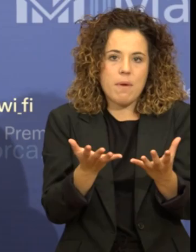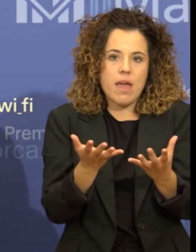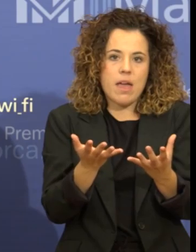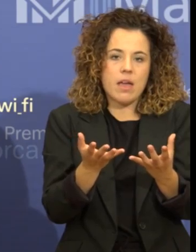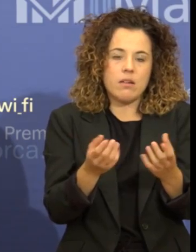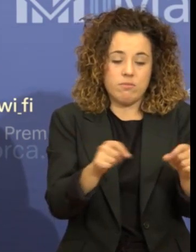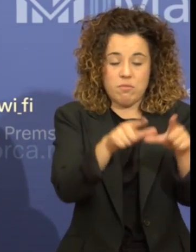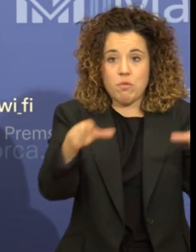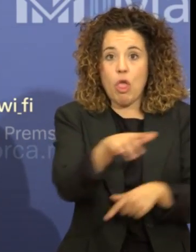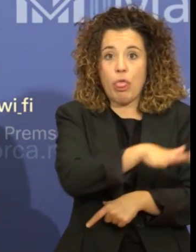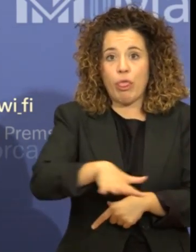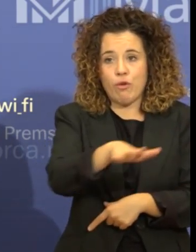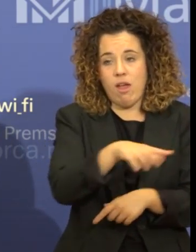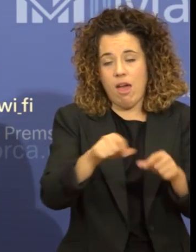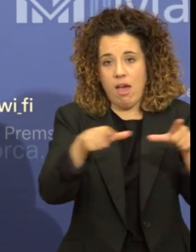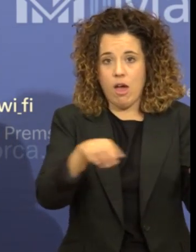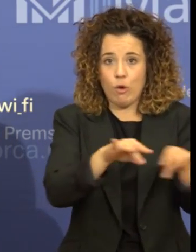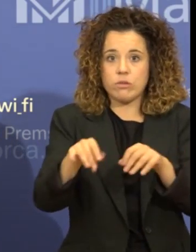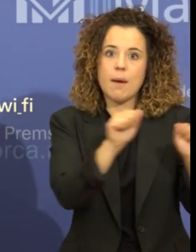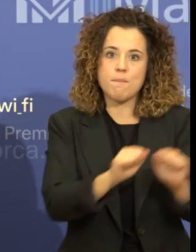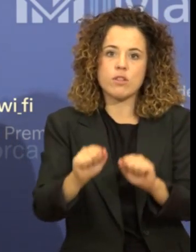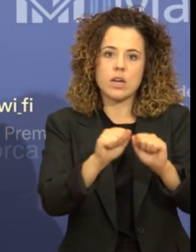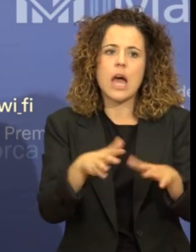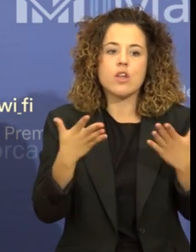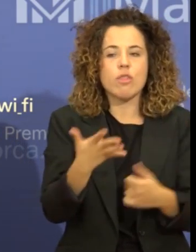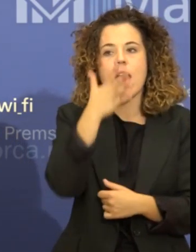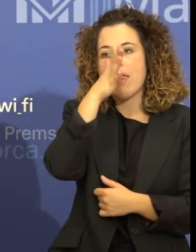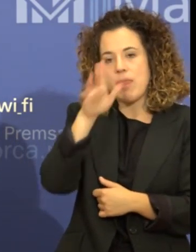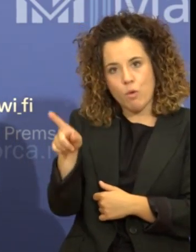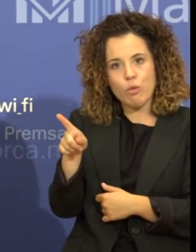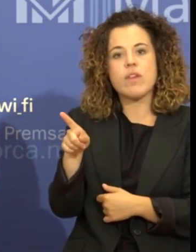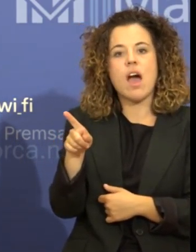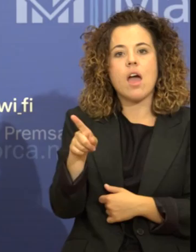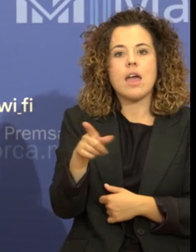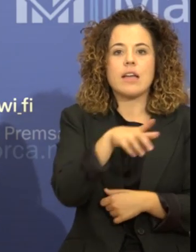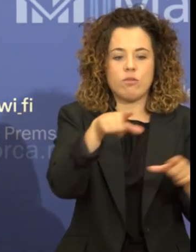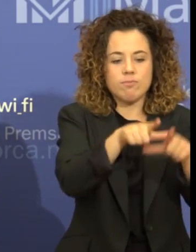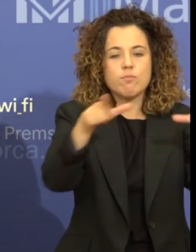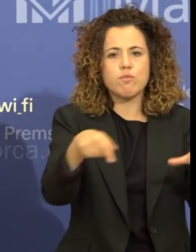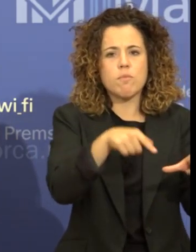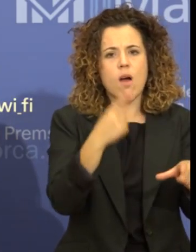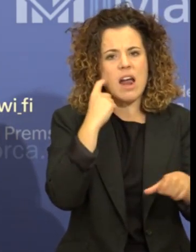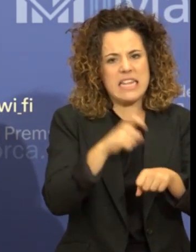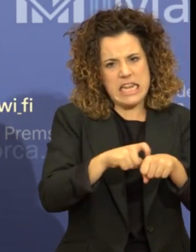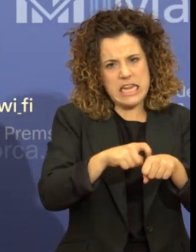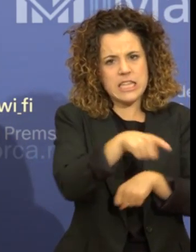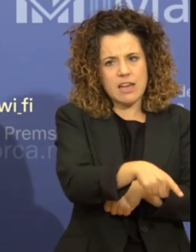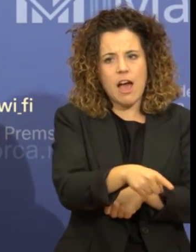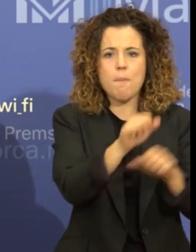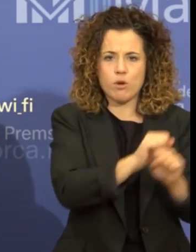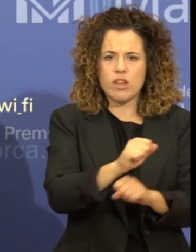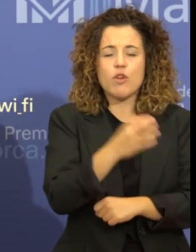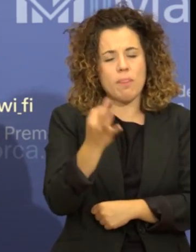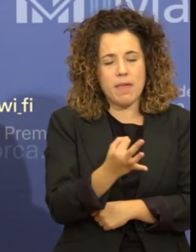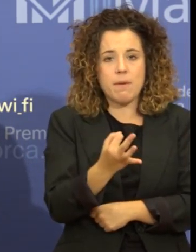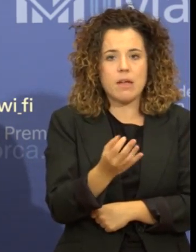d'un sol rústic protegit, repeteixo, dins d'aquell sol rústic que tenen majors característiques de protecció. El dia és posat